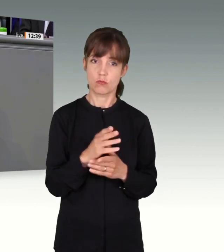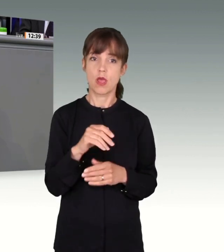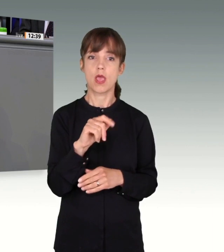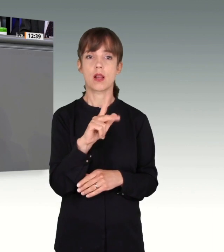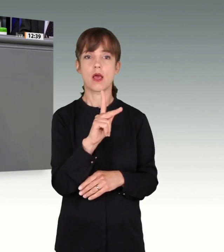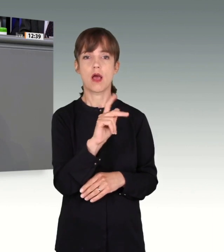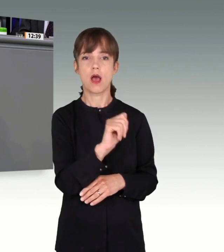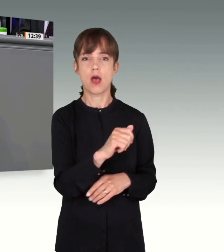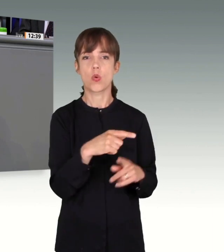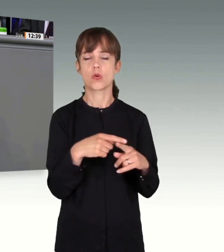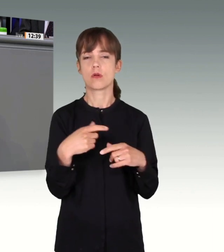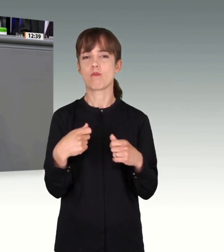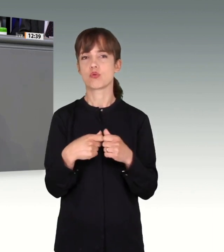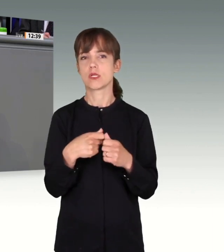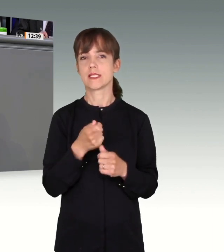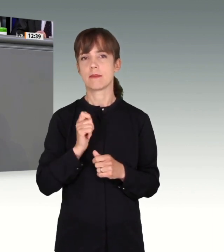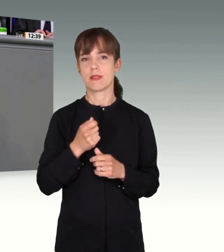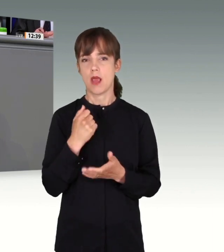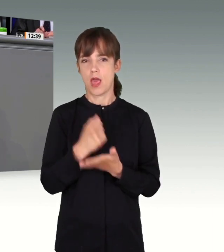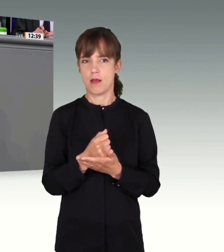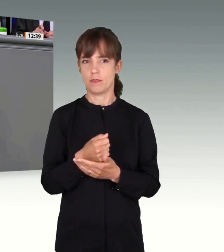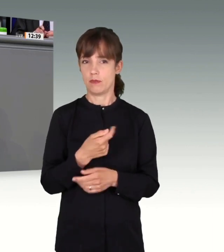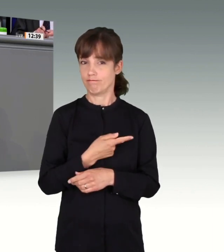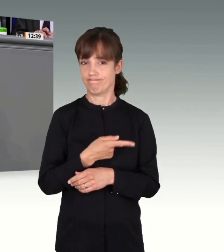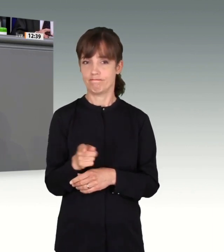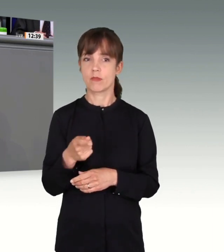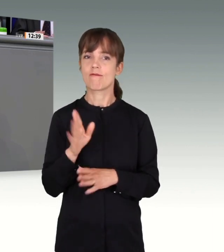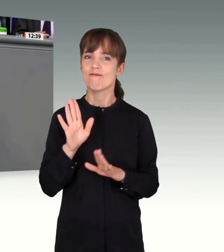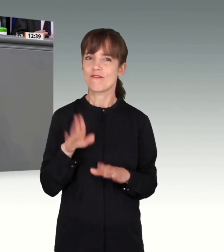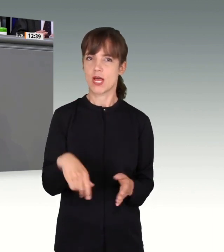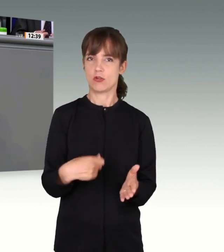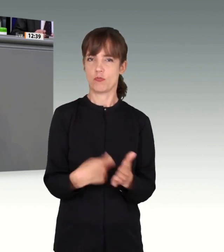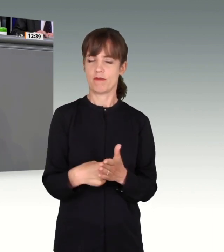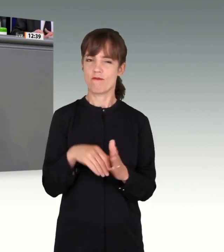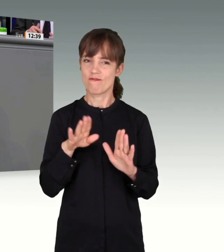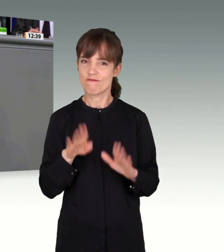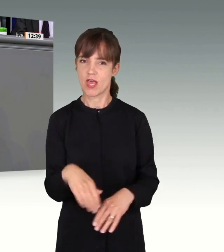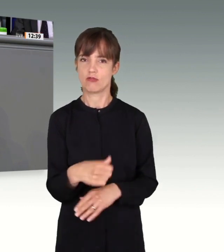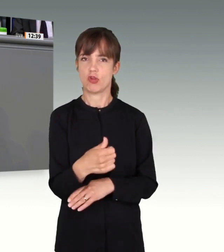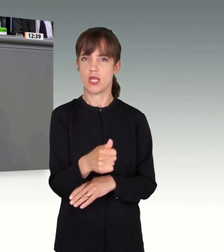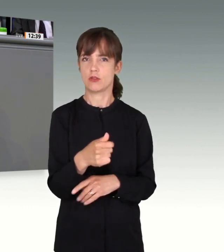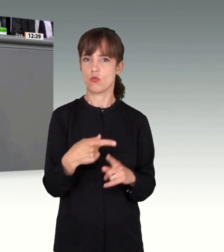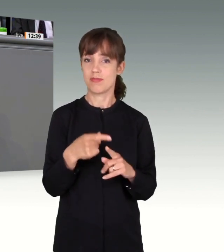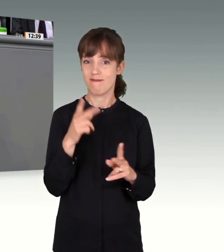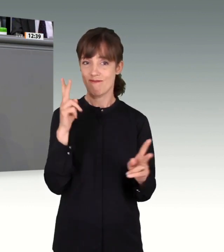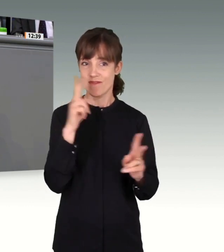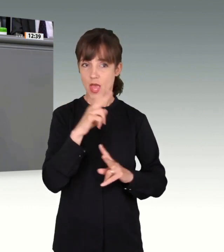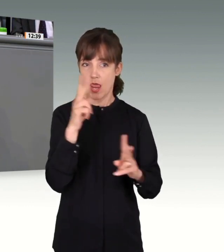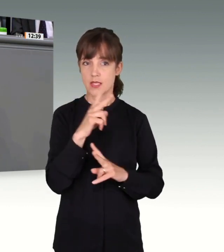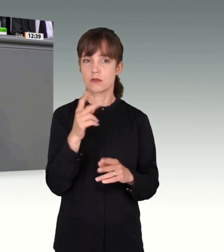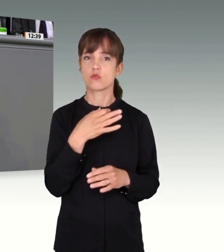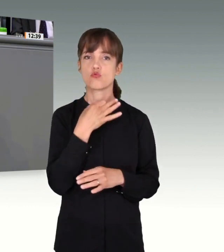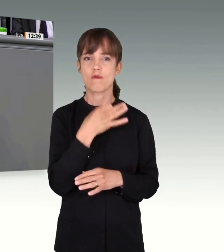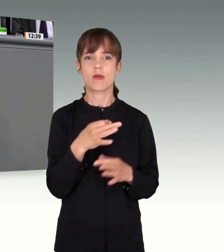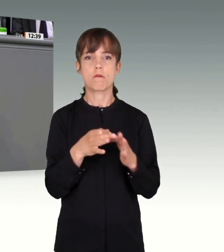falsche Bewertungen vorgenommen und fahrlässig die notwendigen